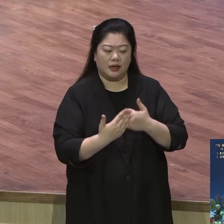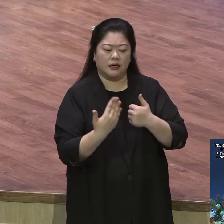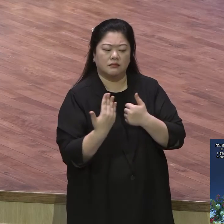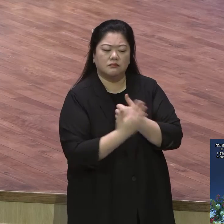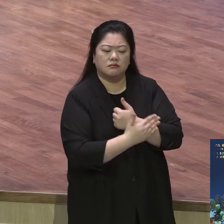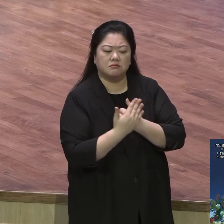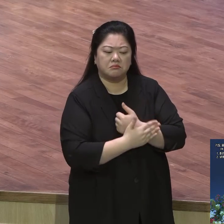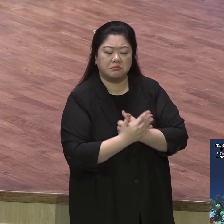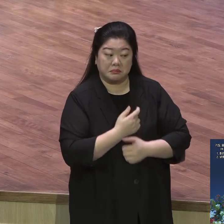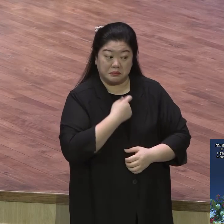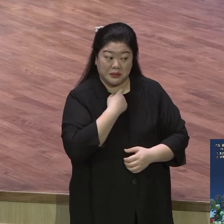아니라